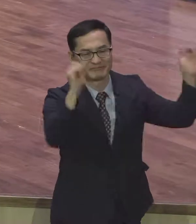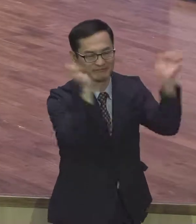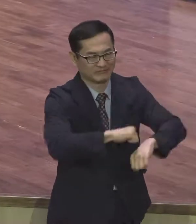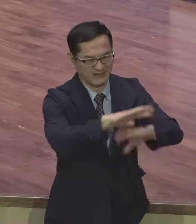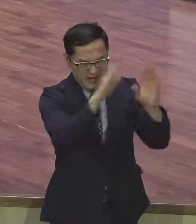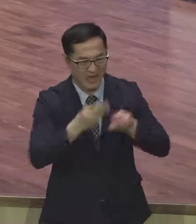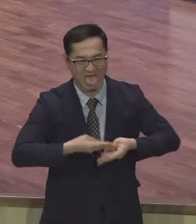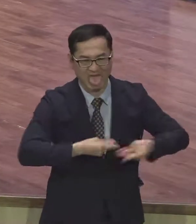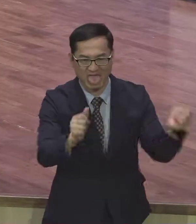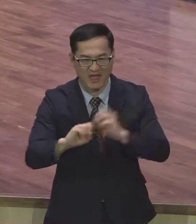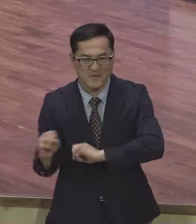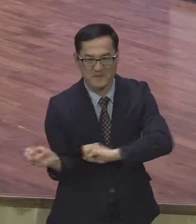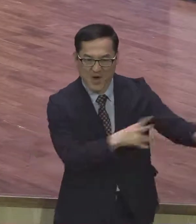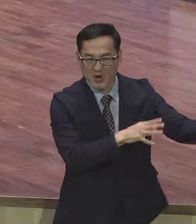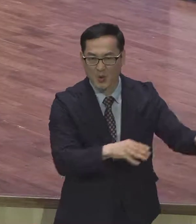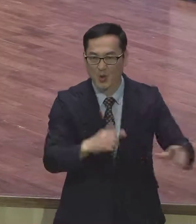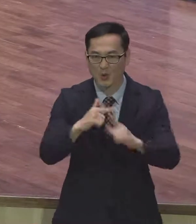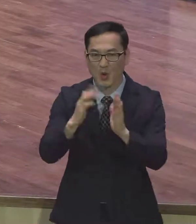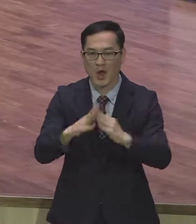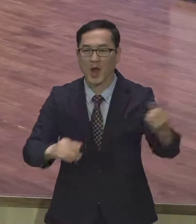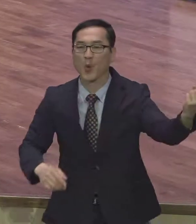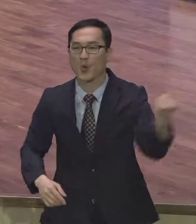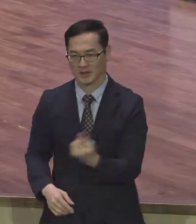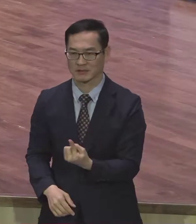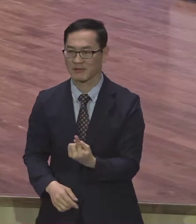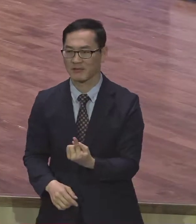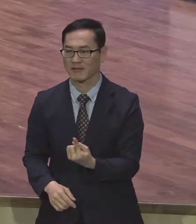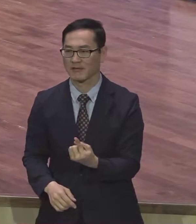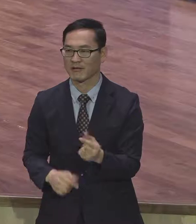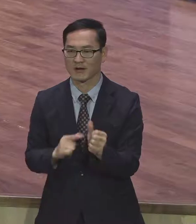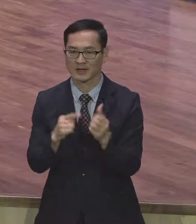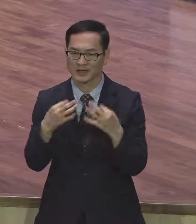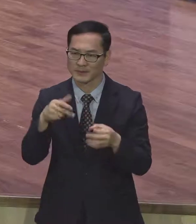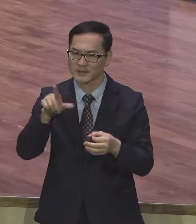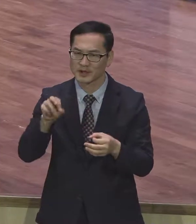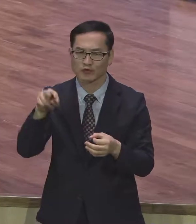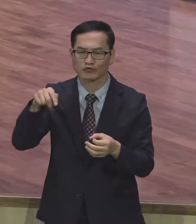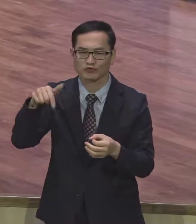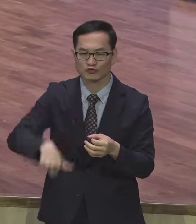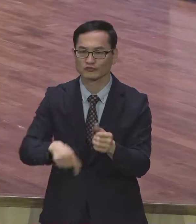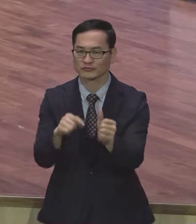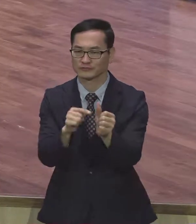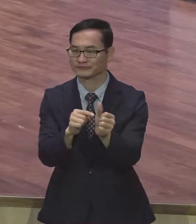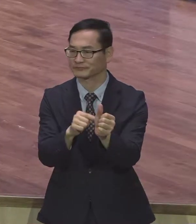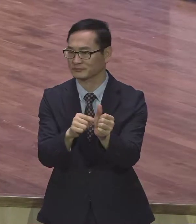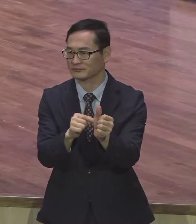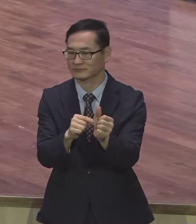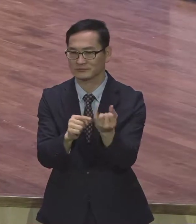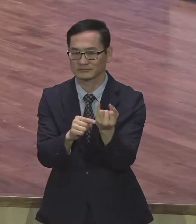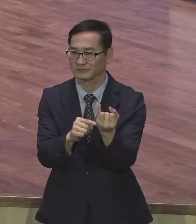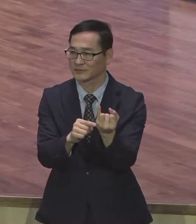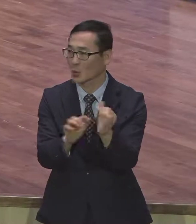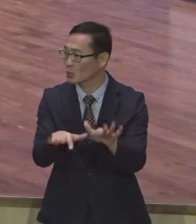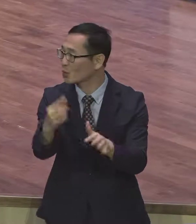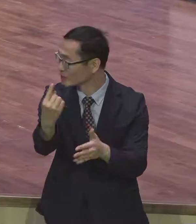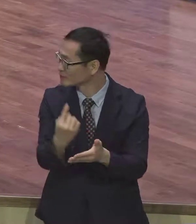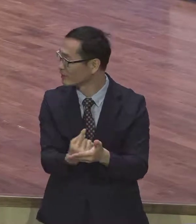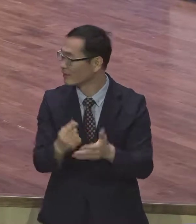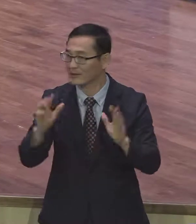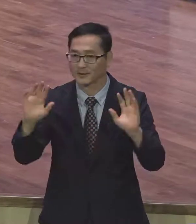김정숙 씨입니다. 무속 안에서 뭐 될 텐데 김정숙 씨입니다. 박수로 우리 격려